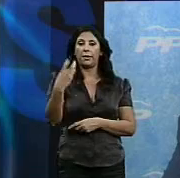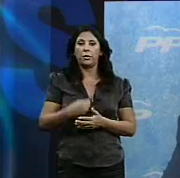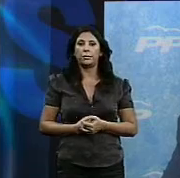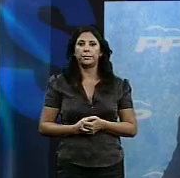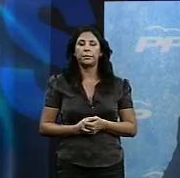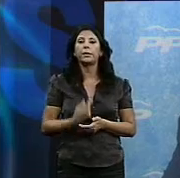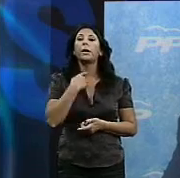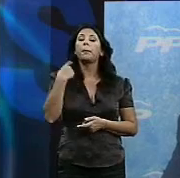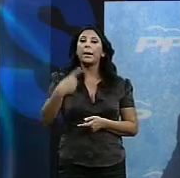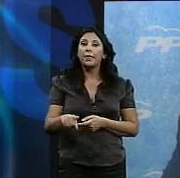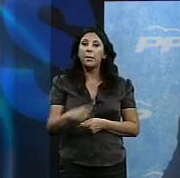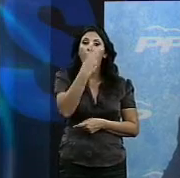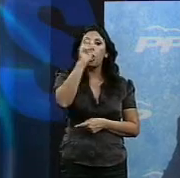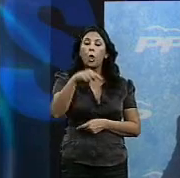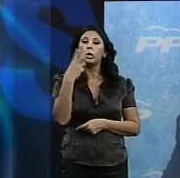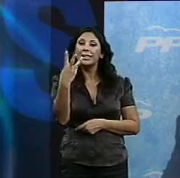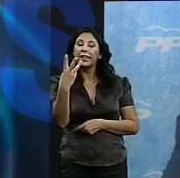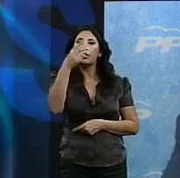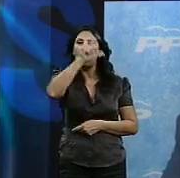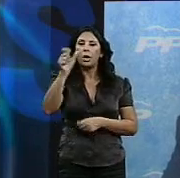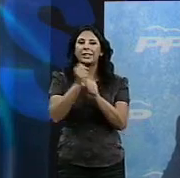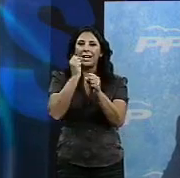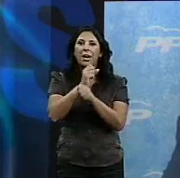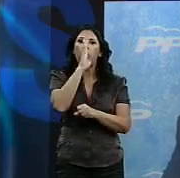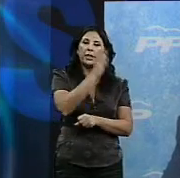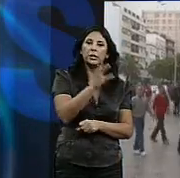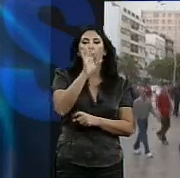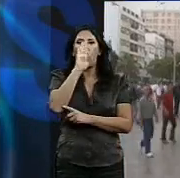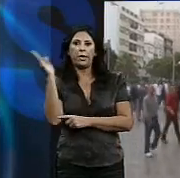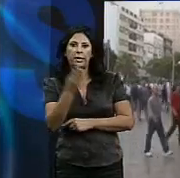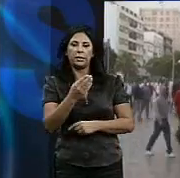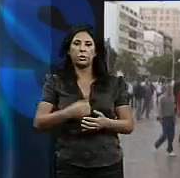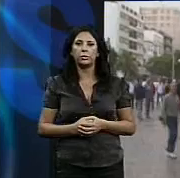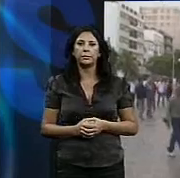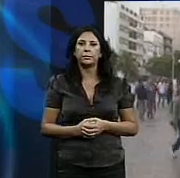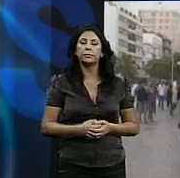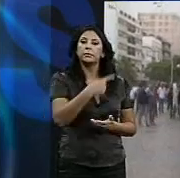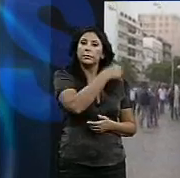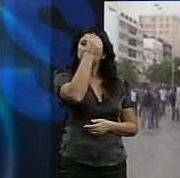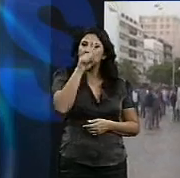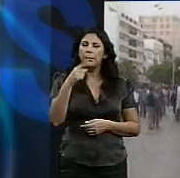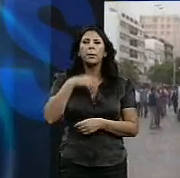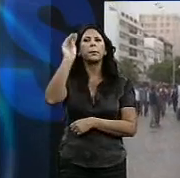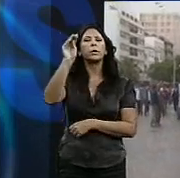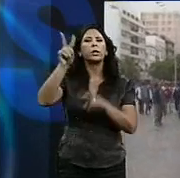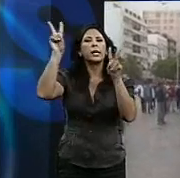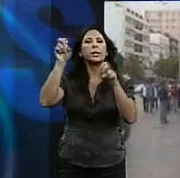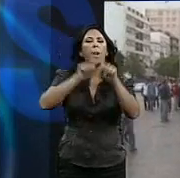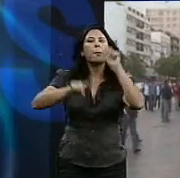Perderemos dos tercios de puestos directos indirectos. Loaiza preguntará también por los problemas de las flotas de cerco. En